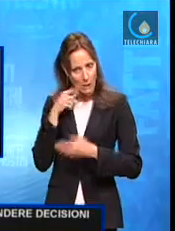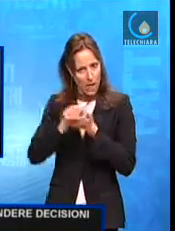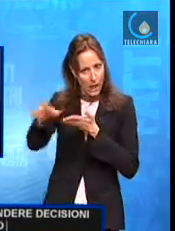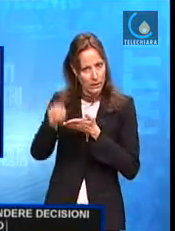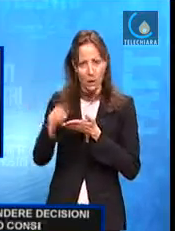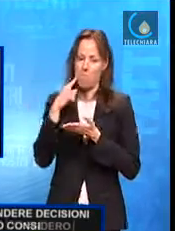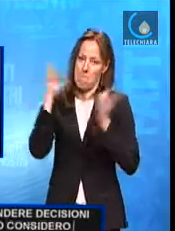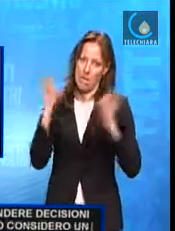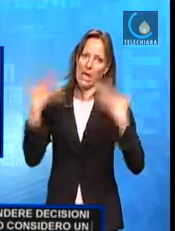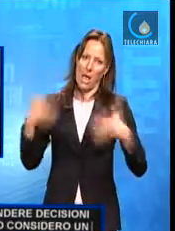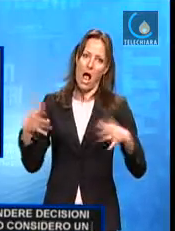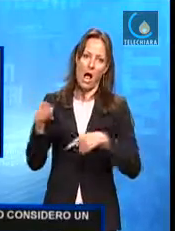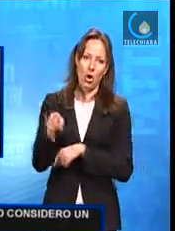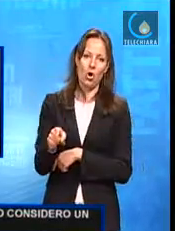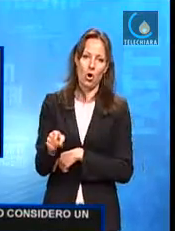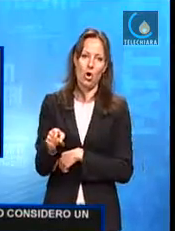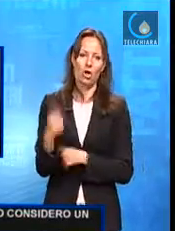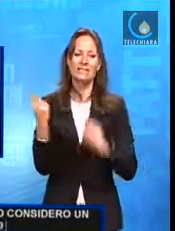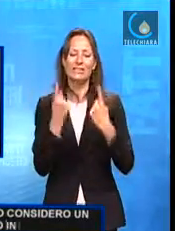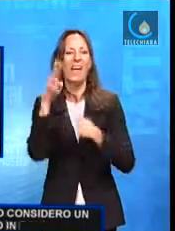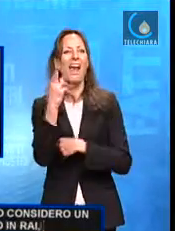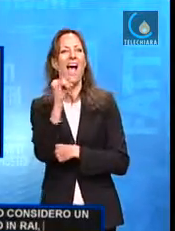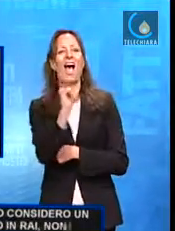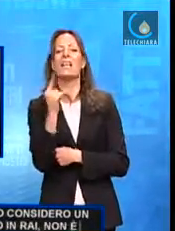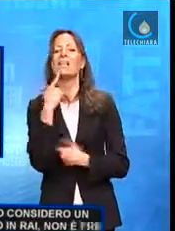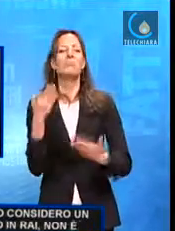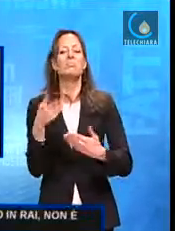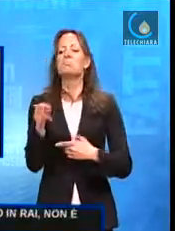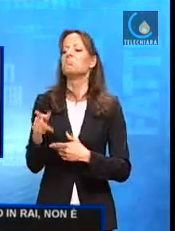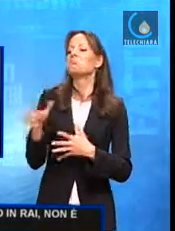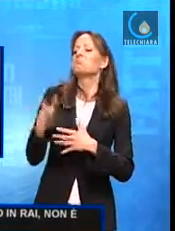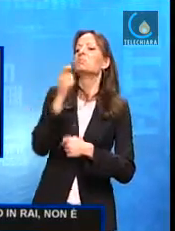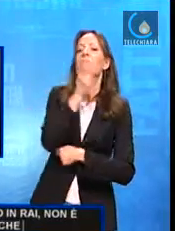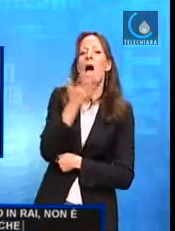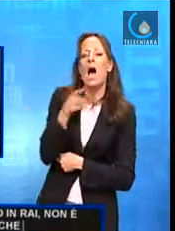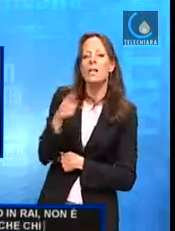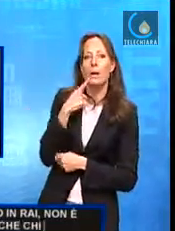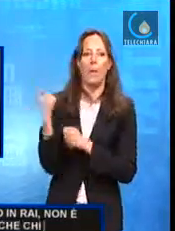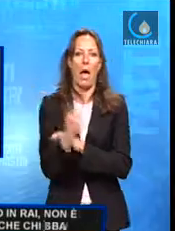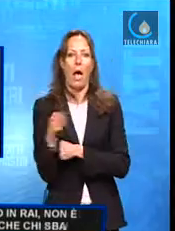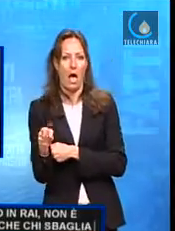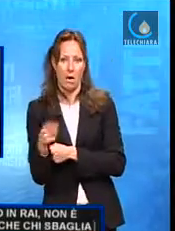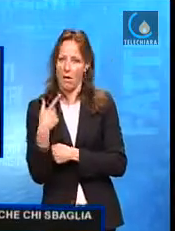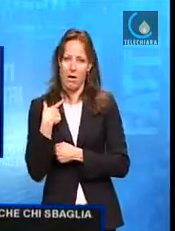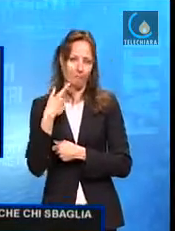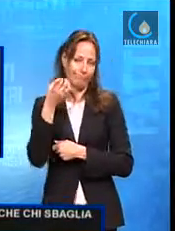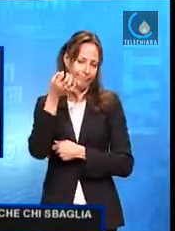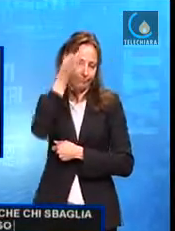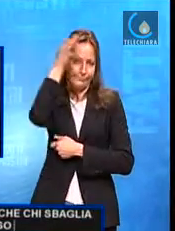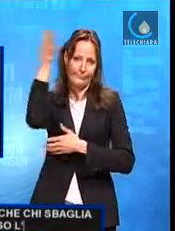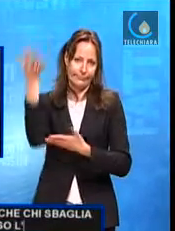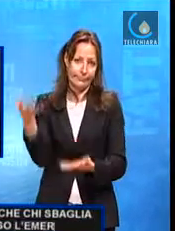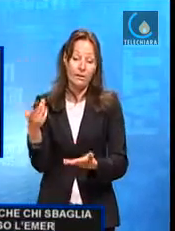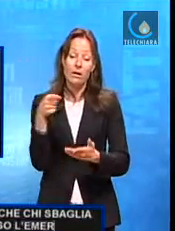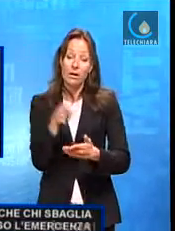In RAI e non solo in RAI non è tanto frequente vedere che chi sbaglia paga. In questo caso l'emergenza, che peraltro è